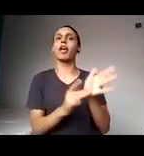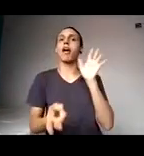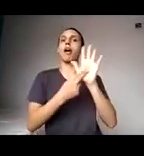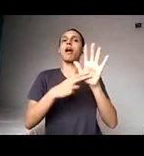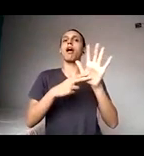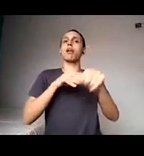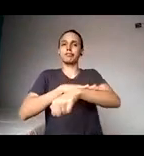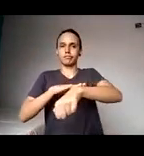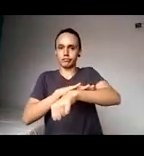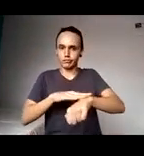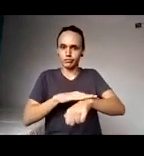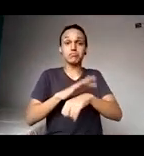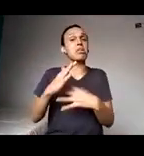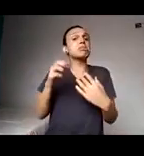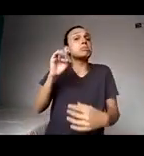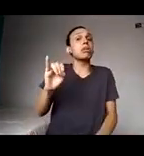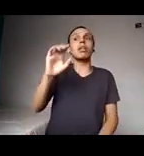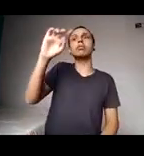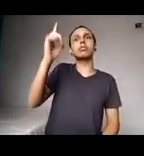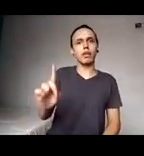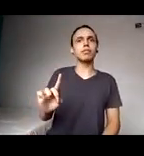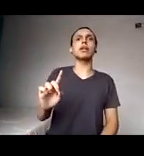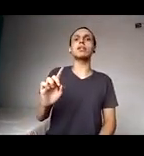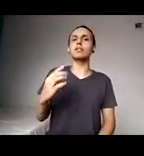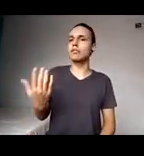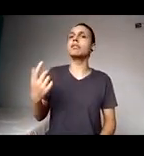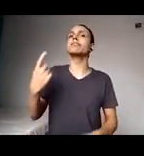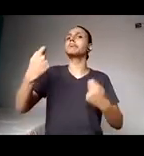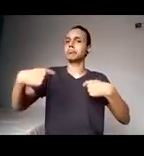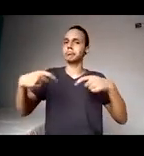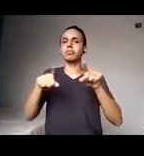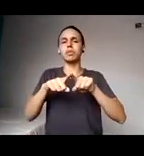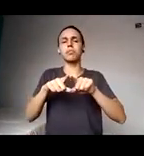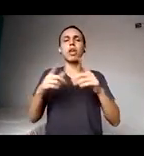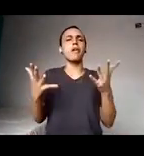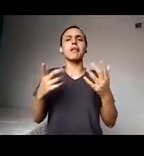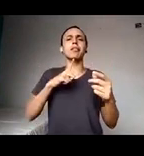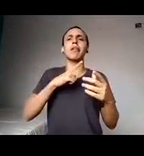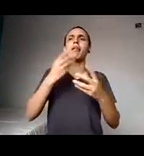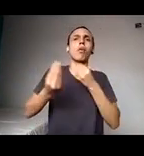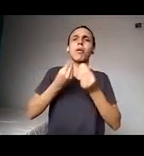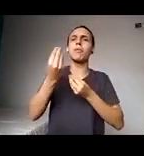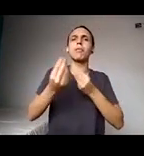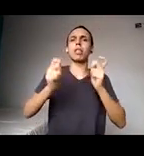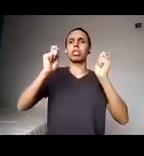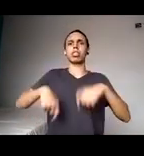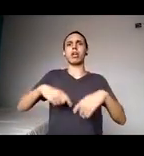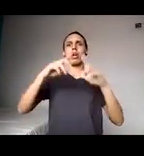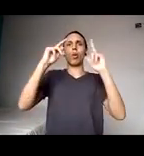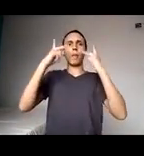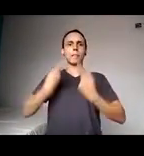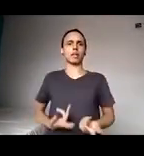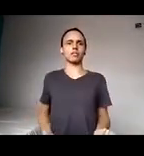Para a pessoa com deficiência também precisa, porque hoje tem todo um debate sobre a funcionalidade humana, sobre